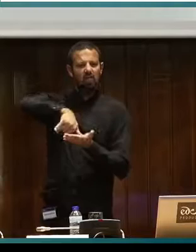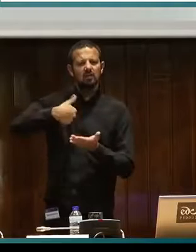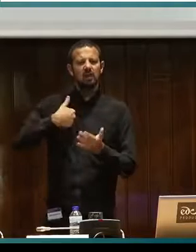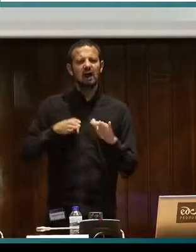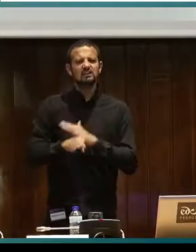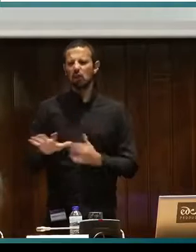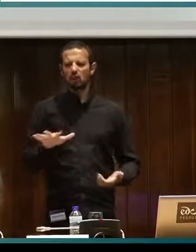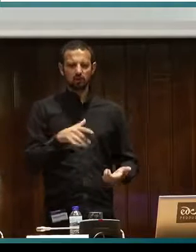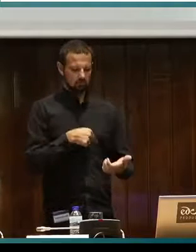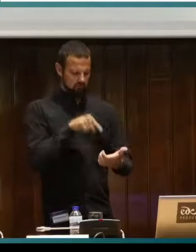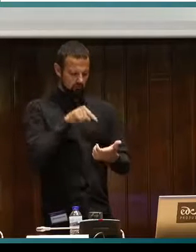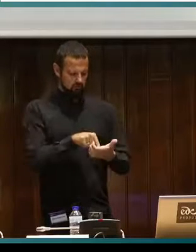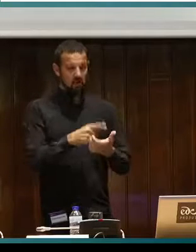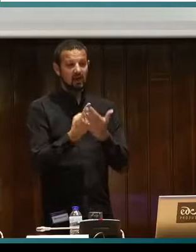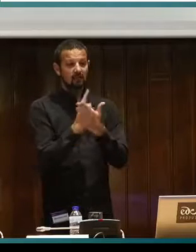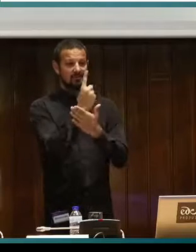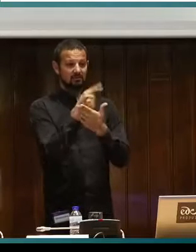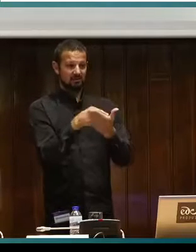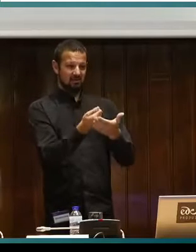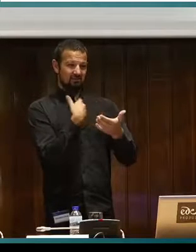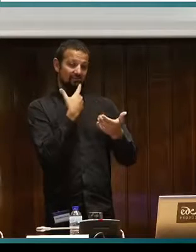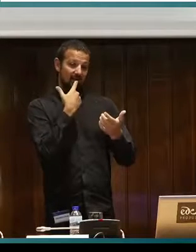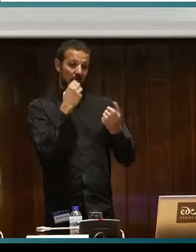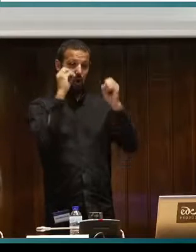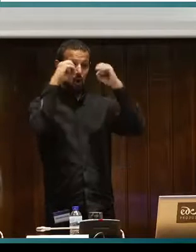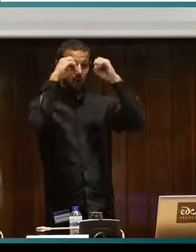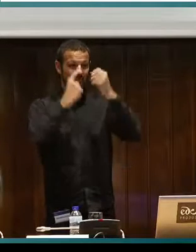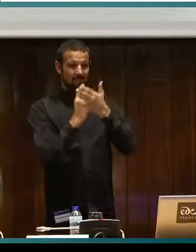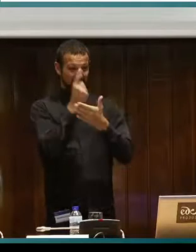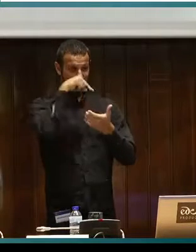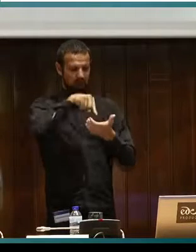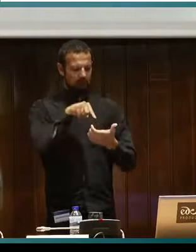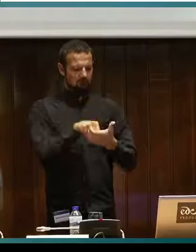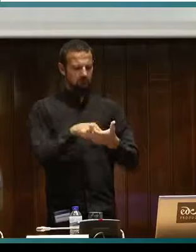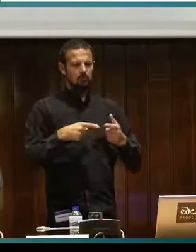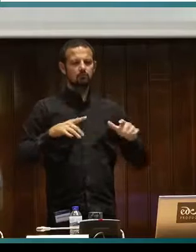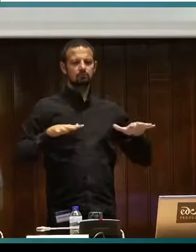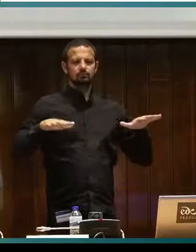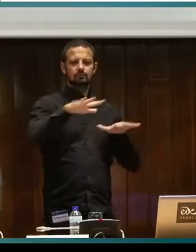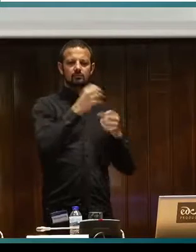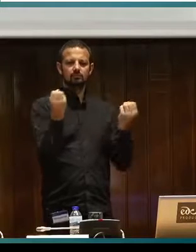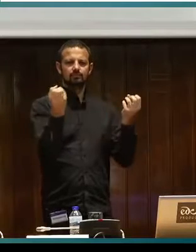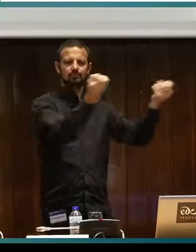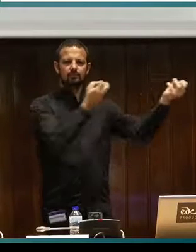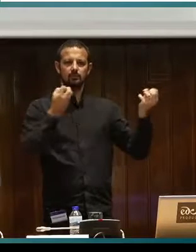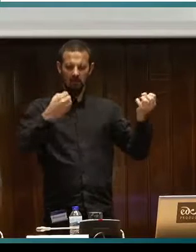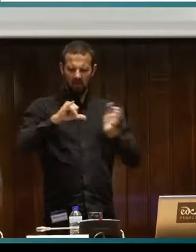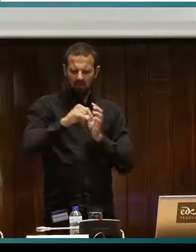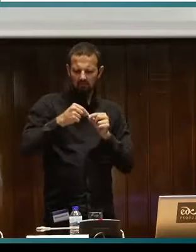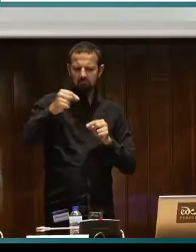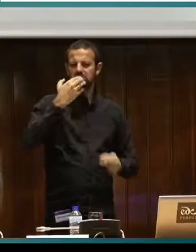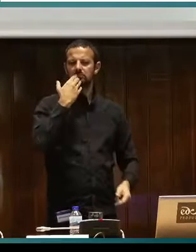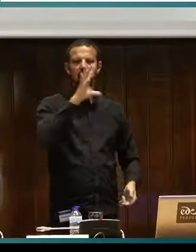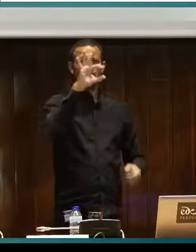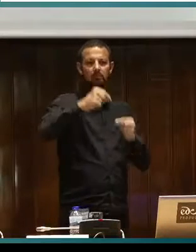en las que la información llega hasta tal punto que si yo estoy en una ciudad determinada, me puede